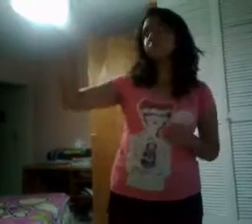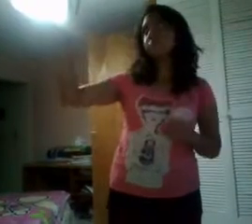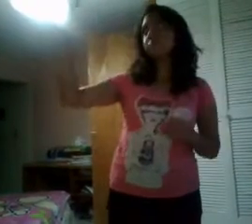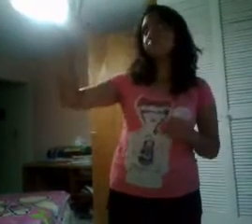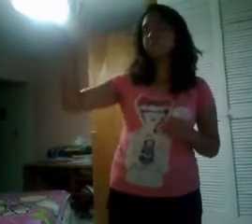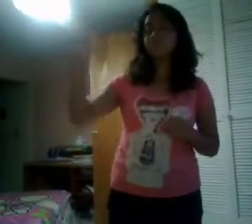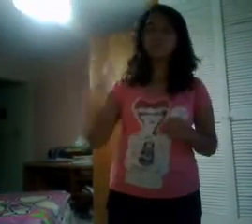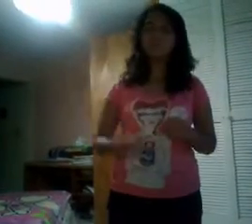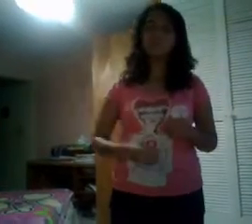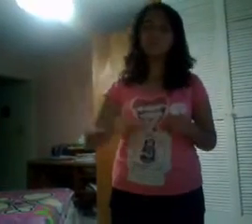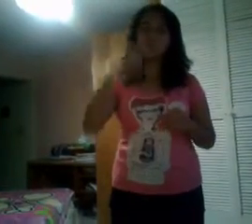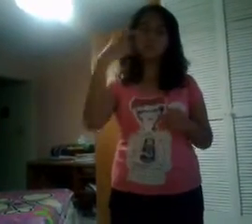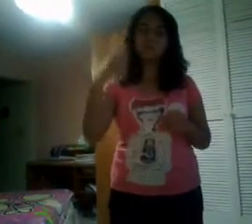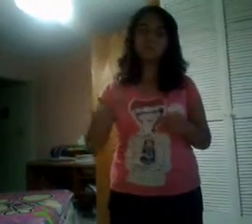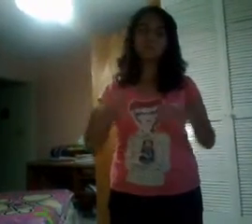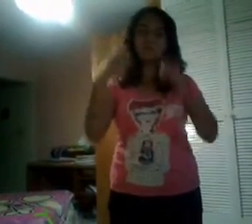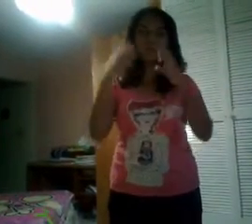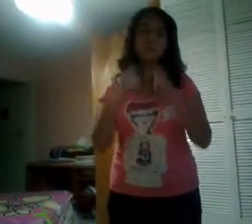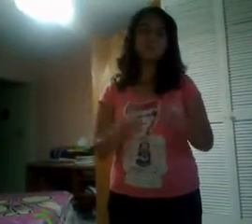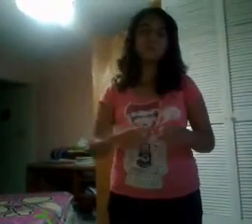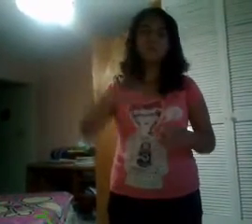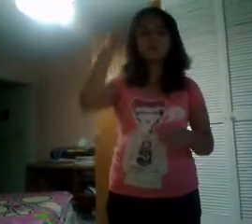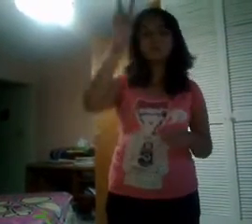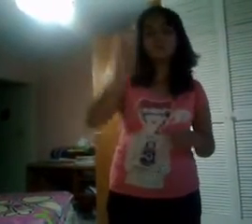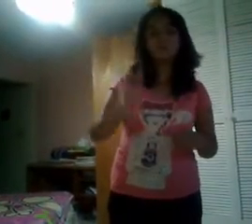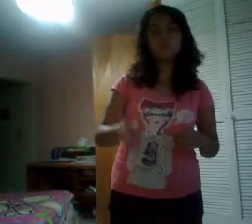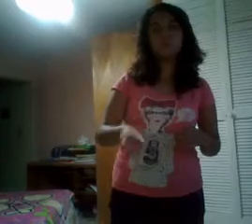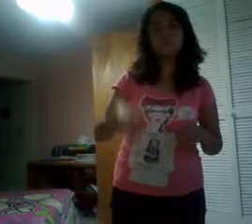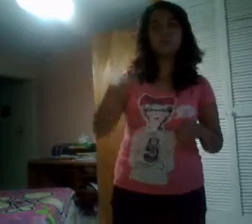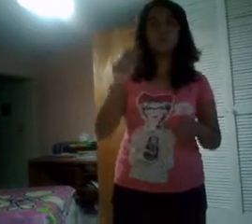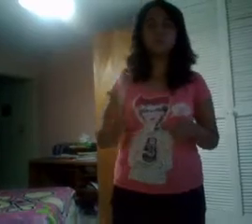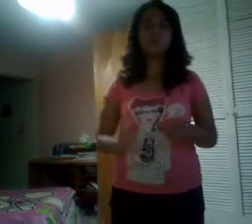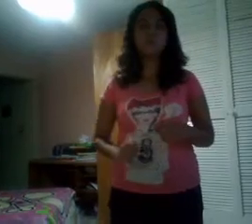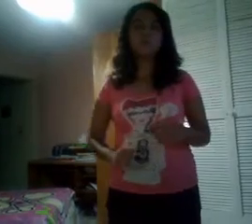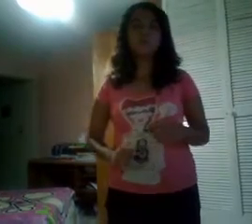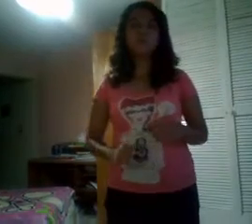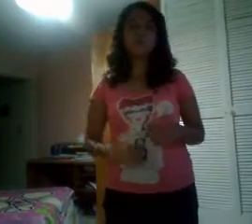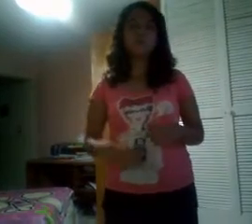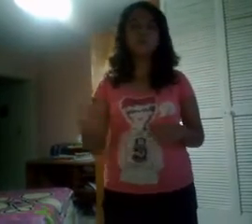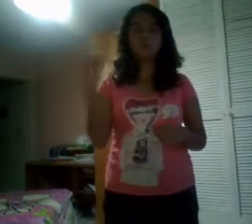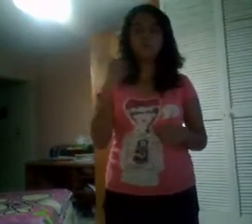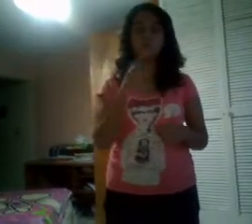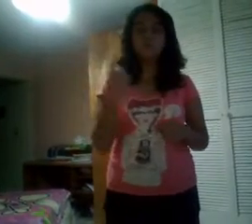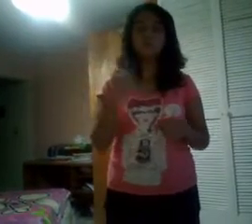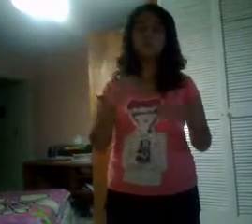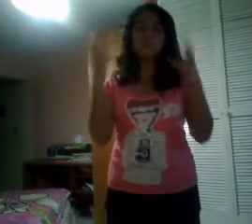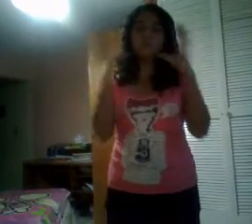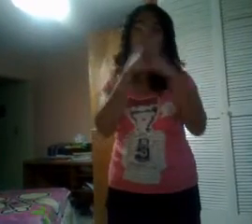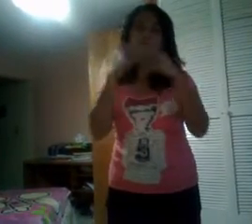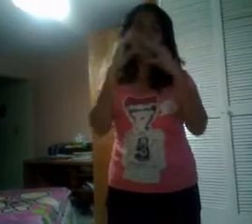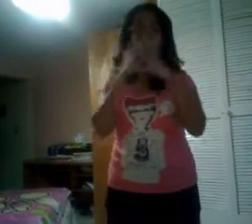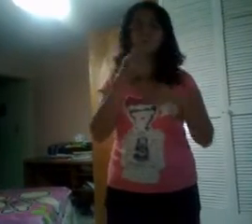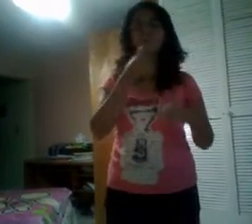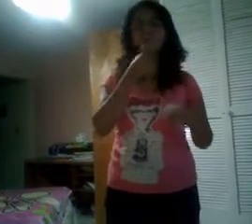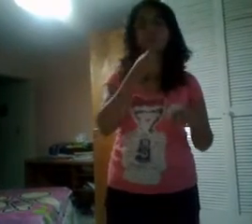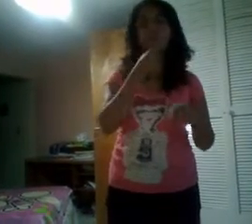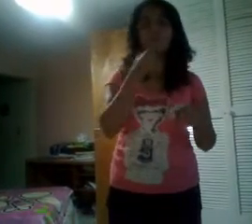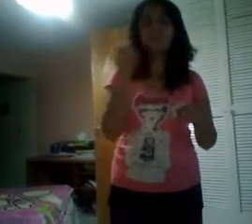en ellos está la verdad. Que canten los niños que viven